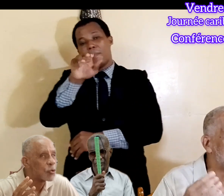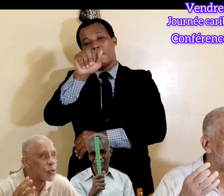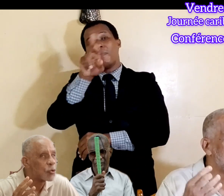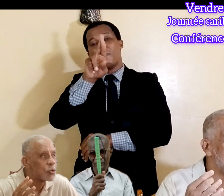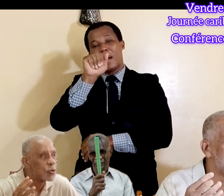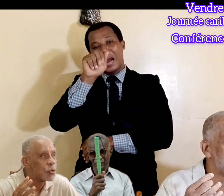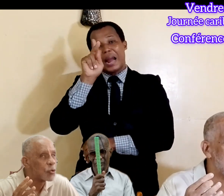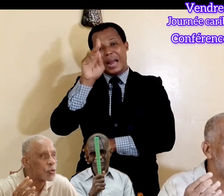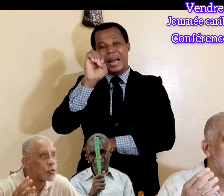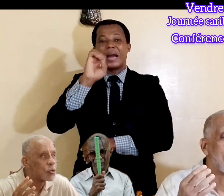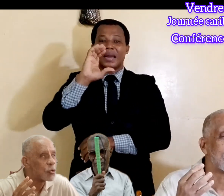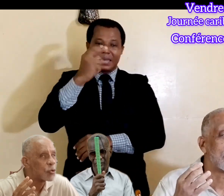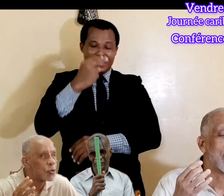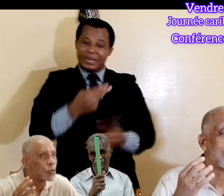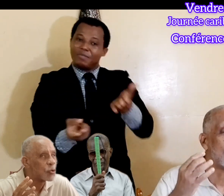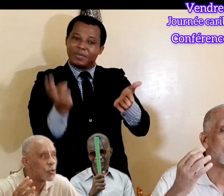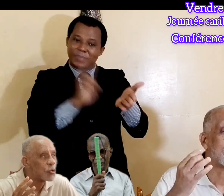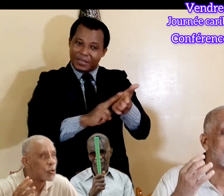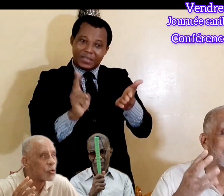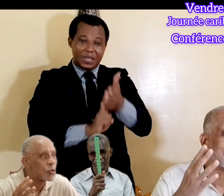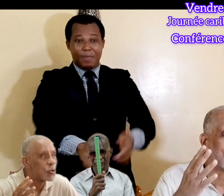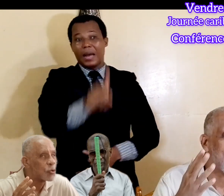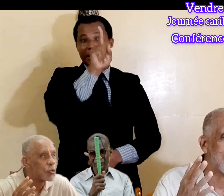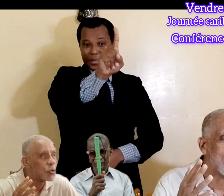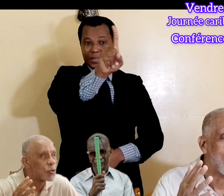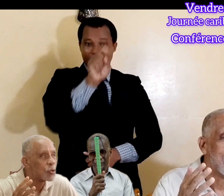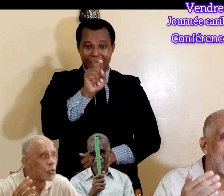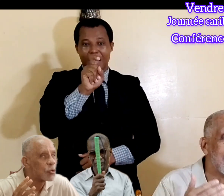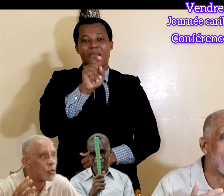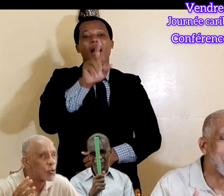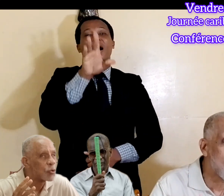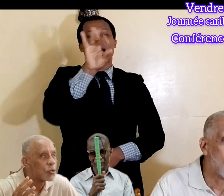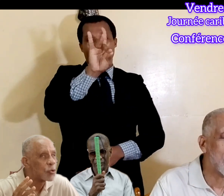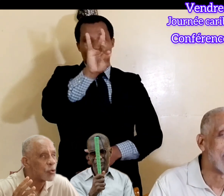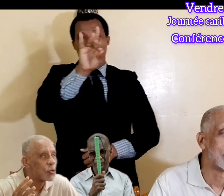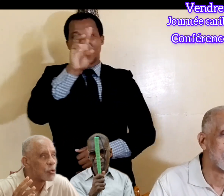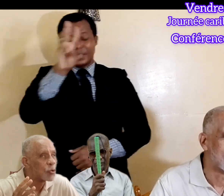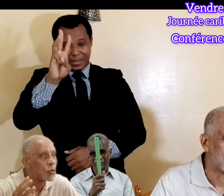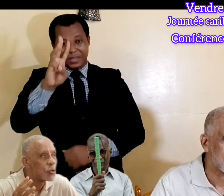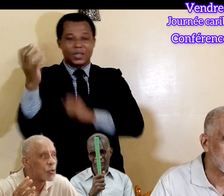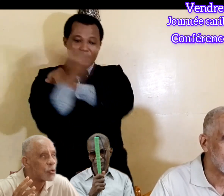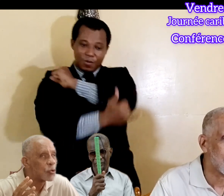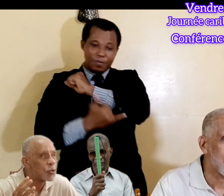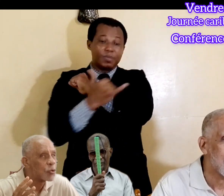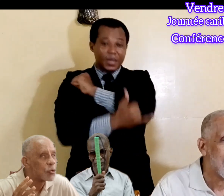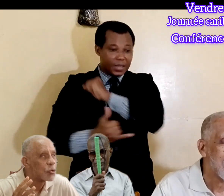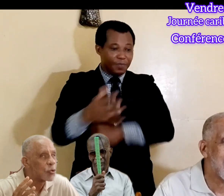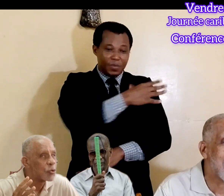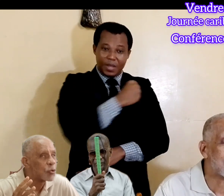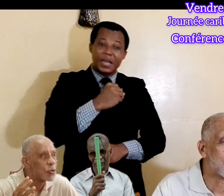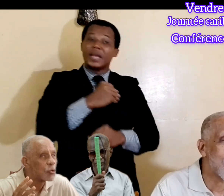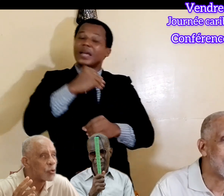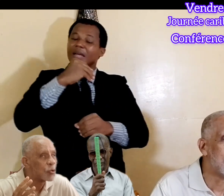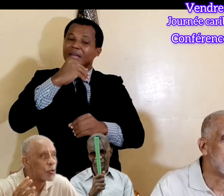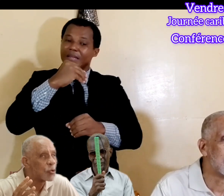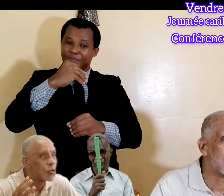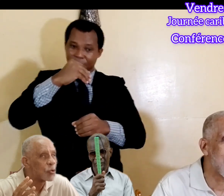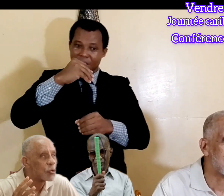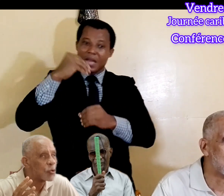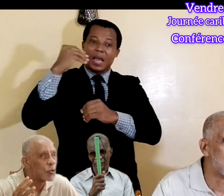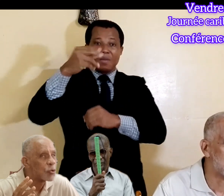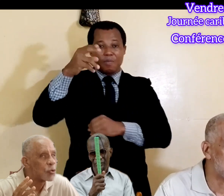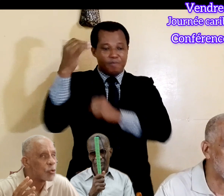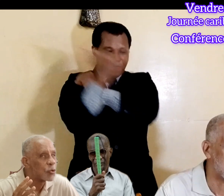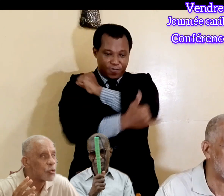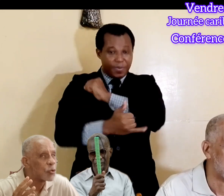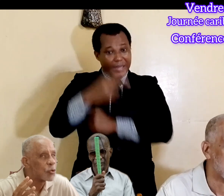Il est signé par ce qu'il de 6 pays, y compris Antilles et actuelles ministres